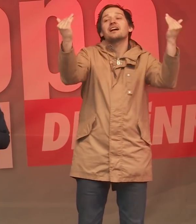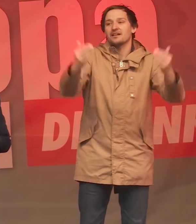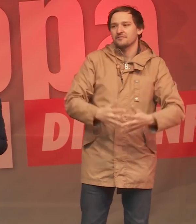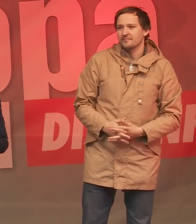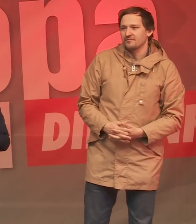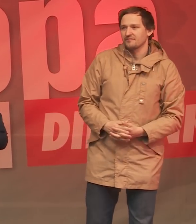Dankeschön. Dankeschön. Dankeschön. Dankeschön. Dankeschön. Vielen